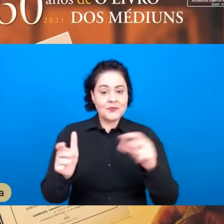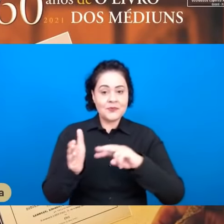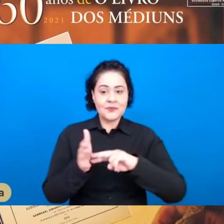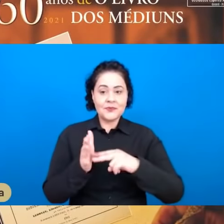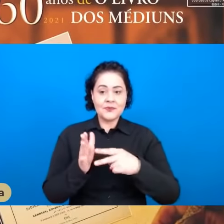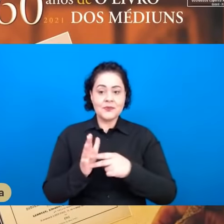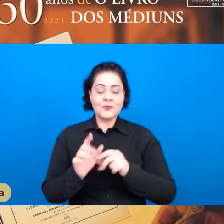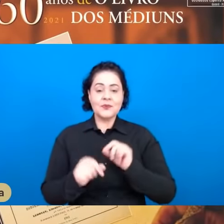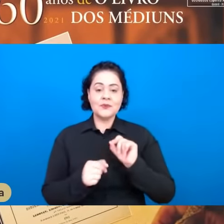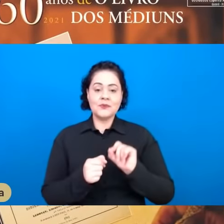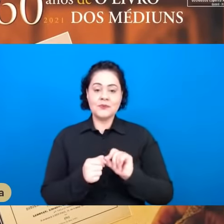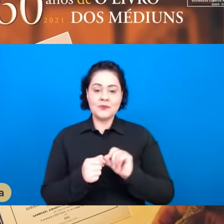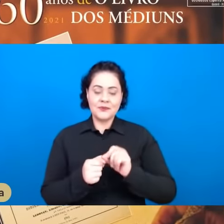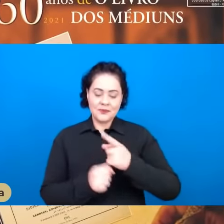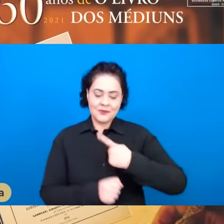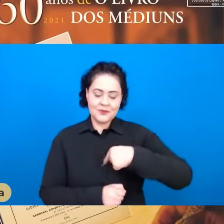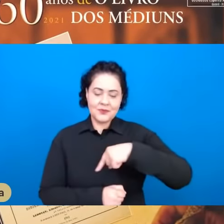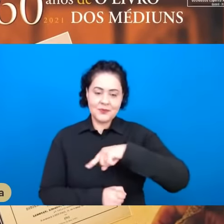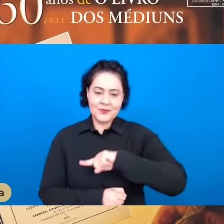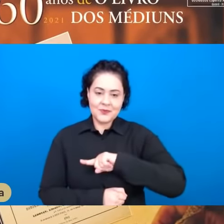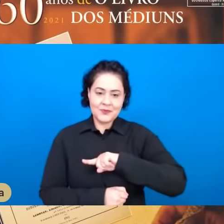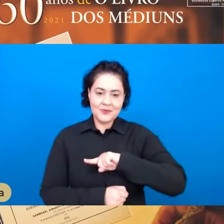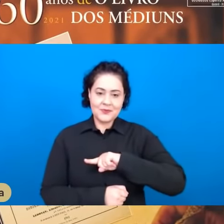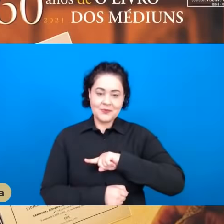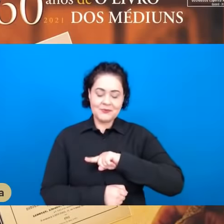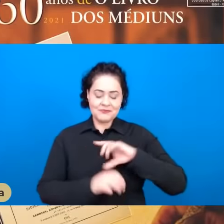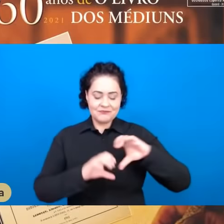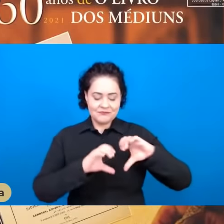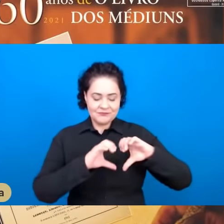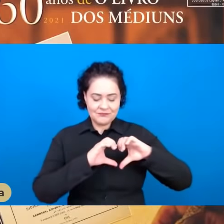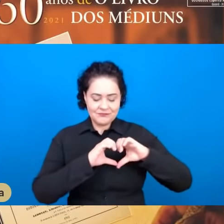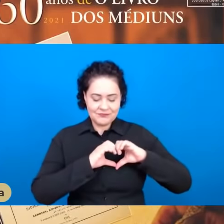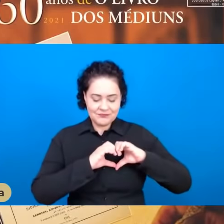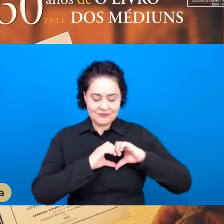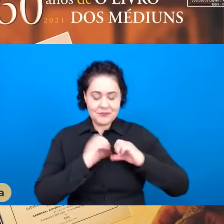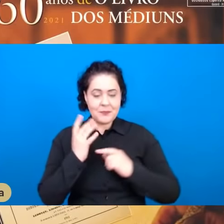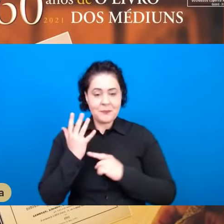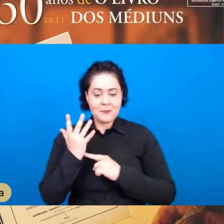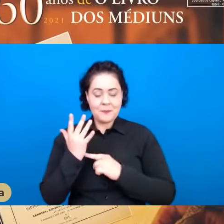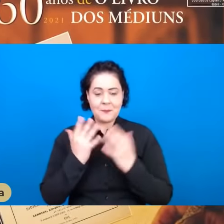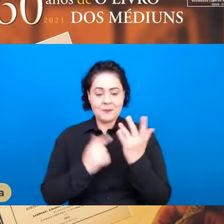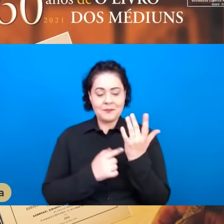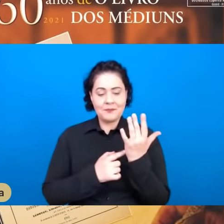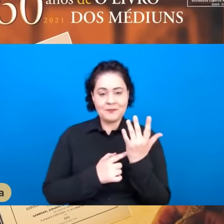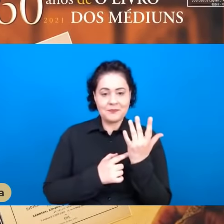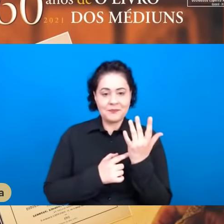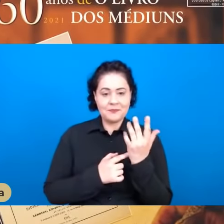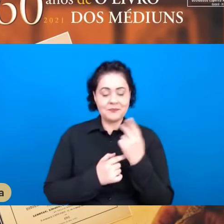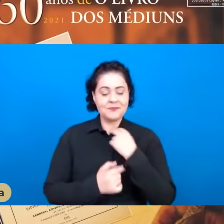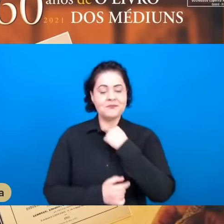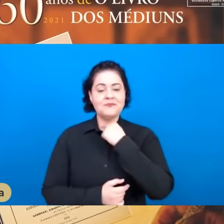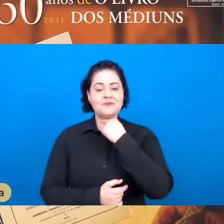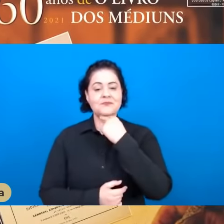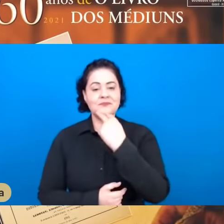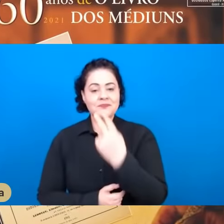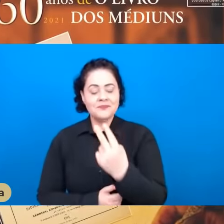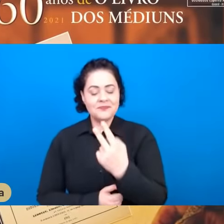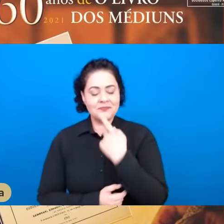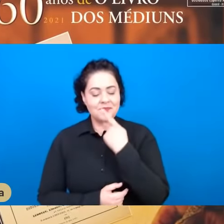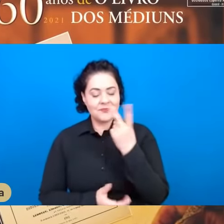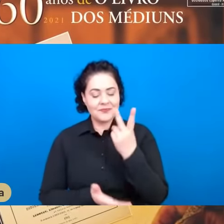fazer com que o nosso coração, as nossas mãos, o nosso verbo, venham a ser